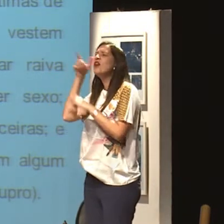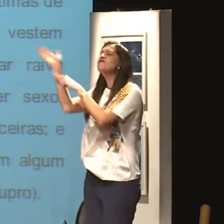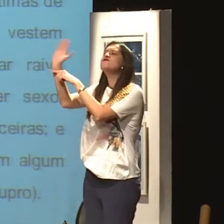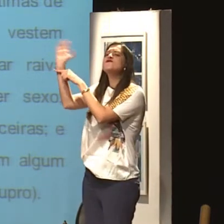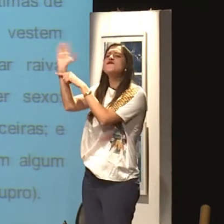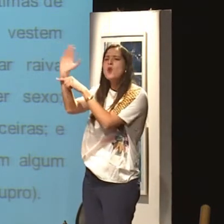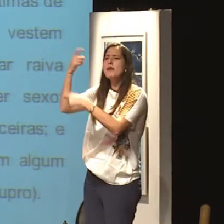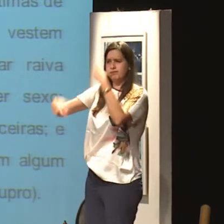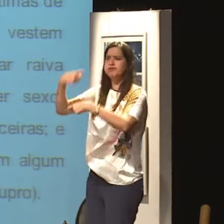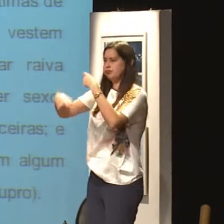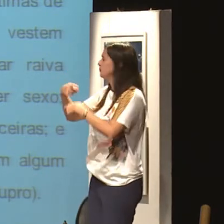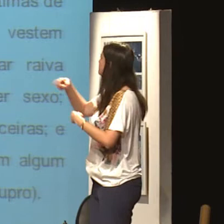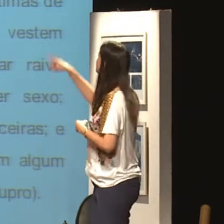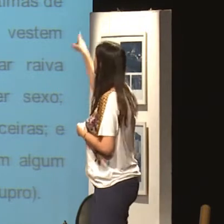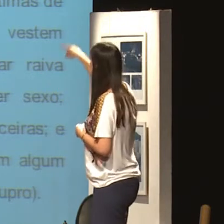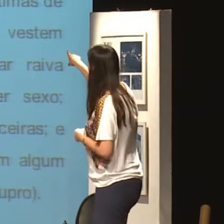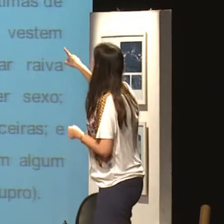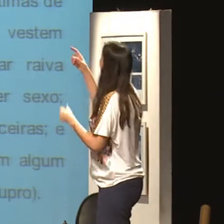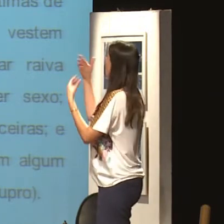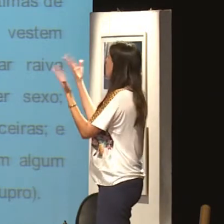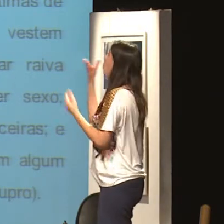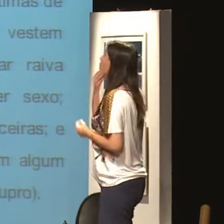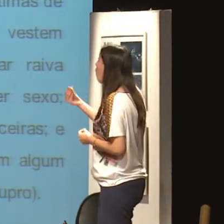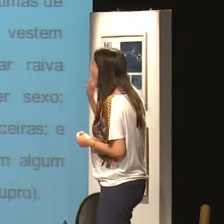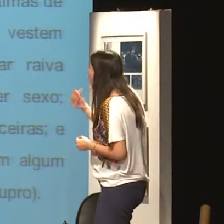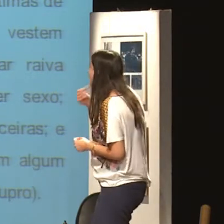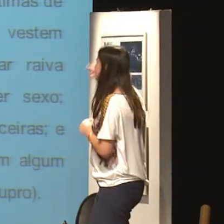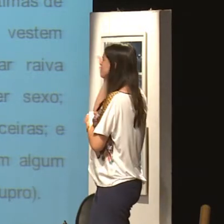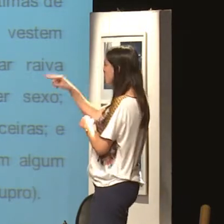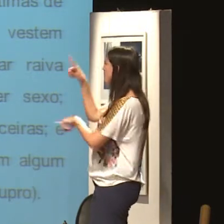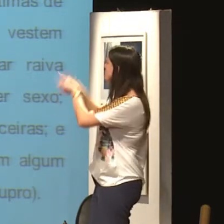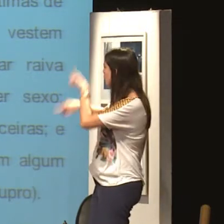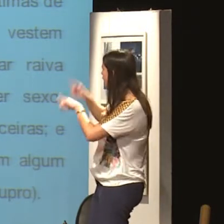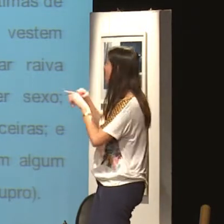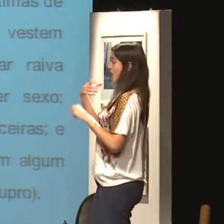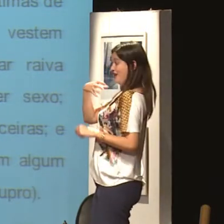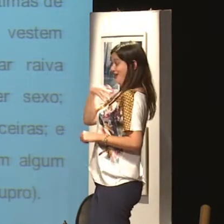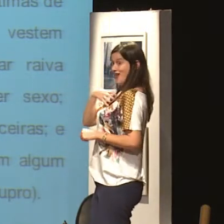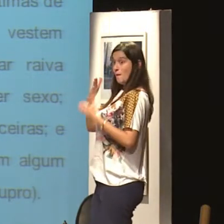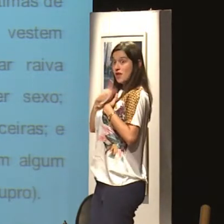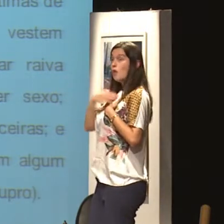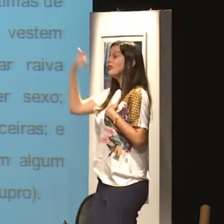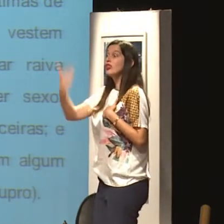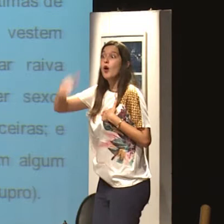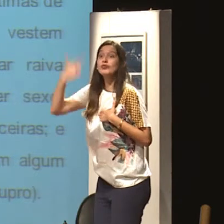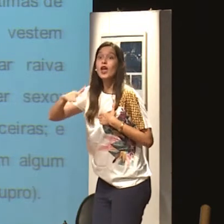Como é que a gente vê, assim, essa questão, né, da pornografia? Como é que as pessoas que assistem a pornografia